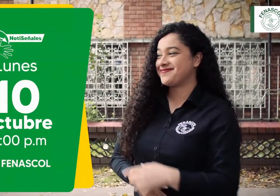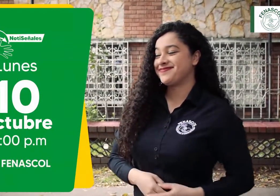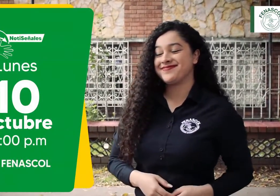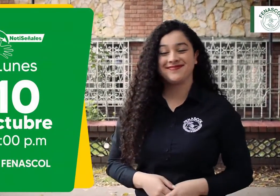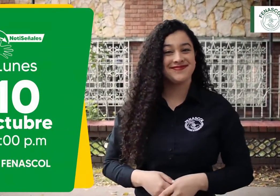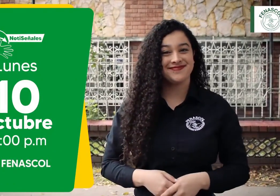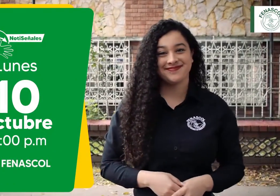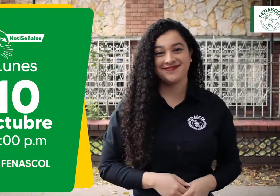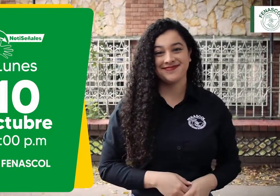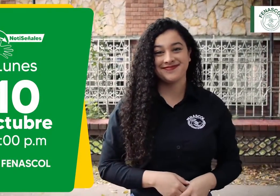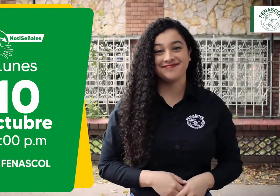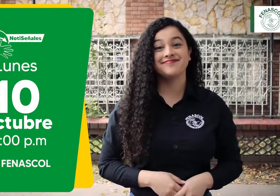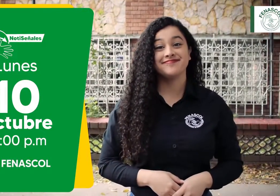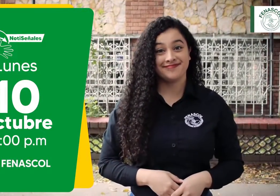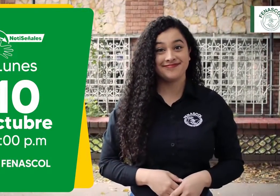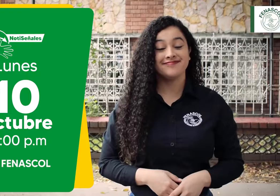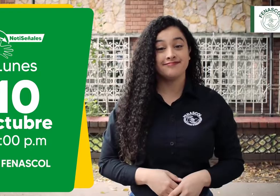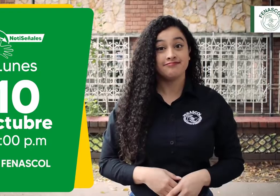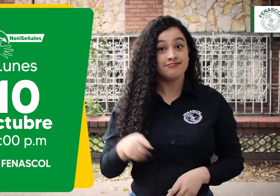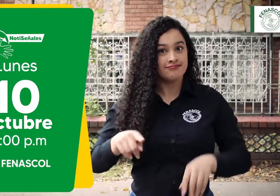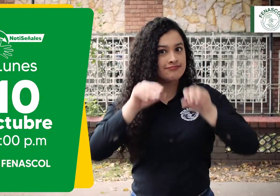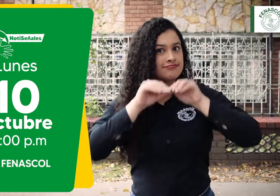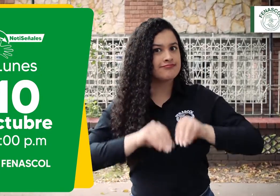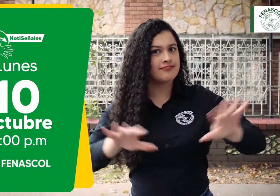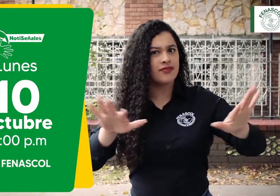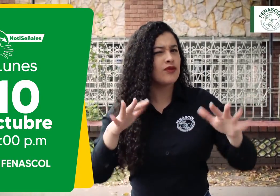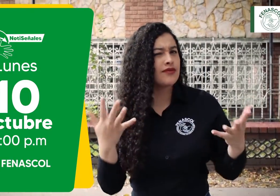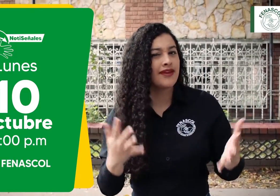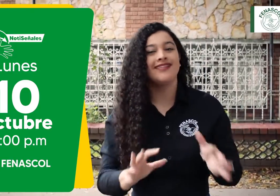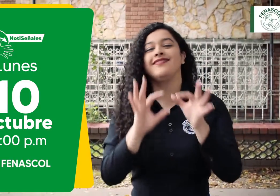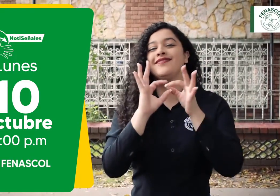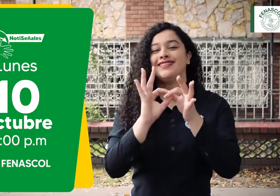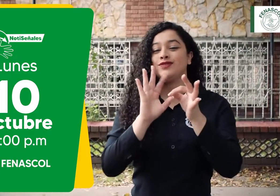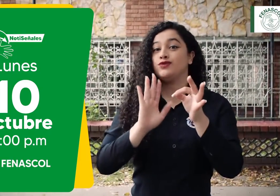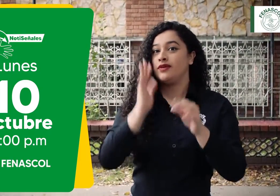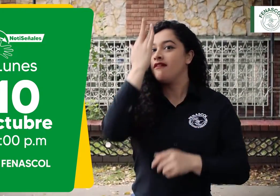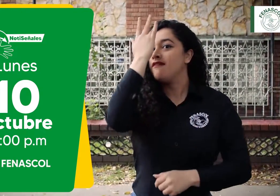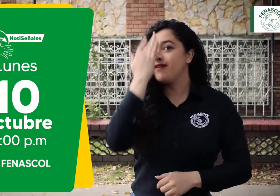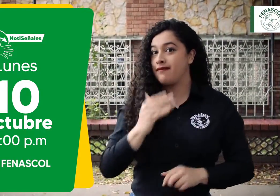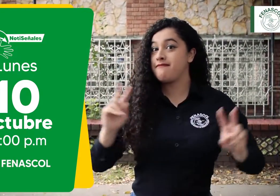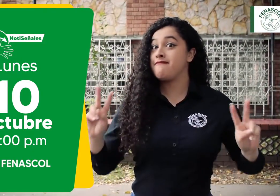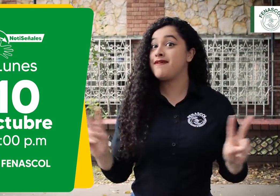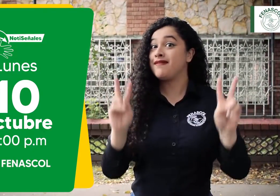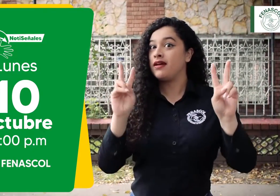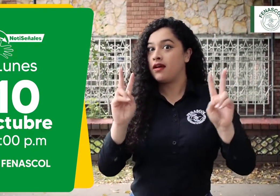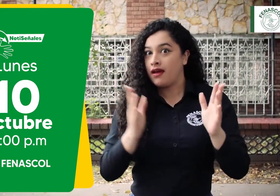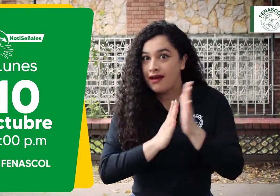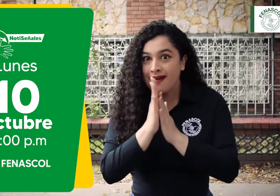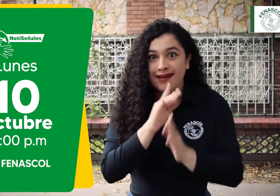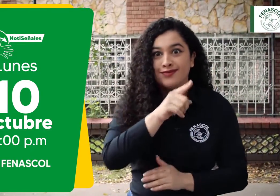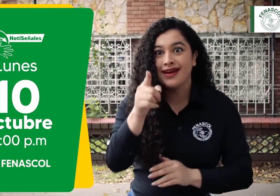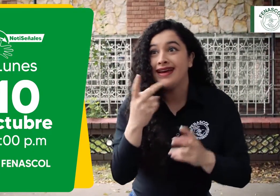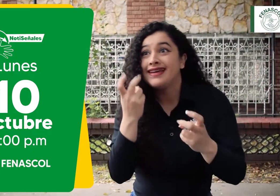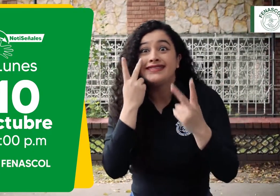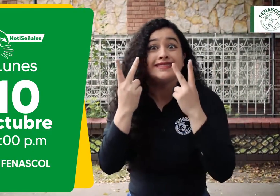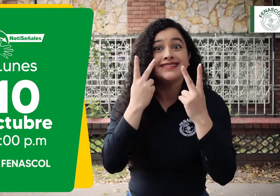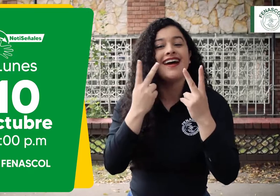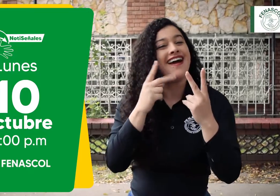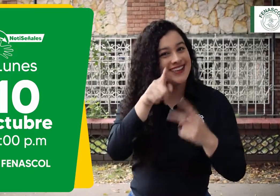lunes 10 de octubre a las 4 p.m. La transmisión en vivo será por Facebook de FENASCOL para que otros no se lo